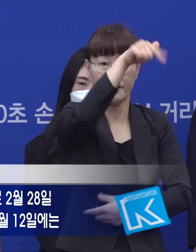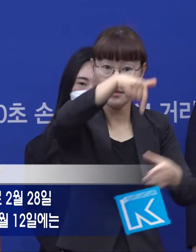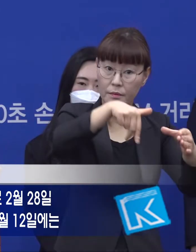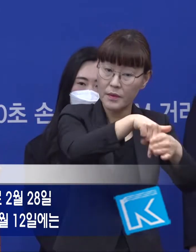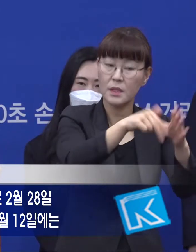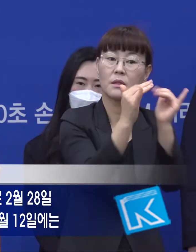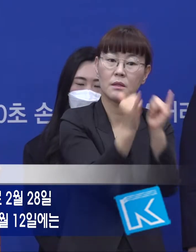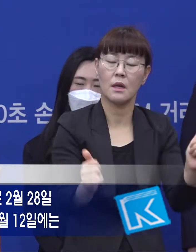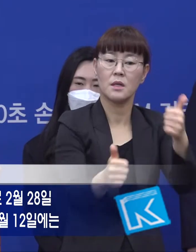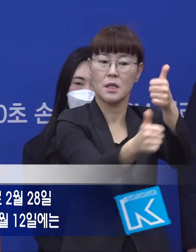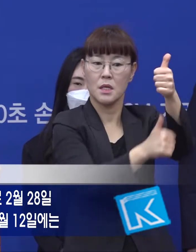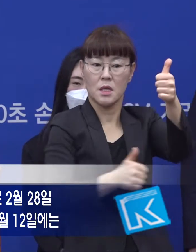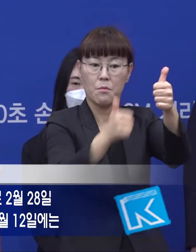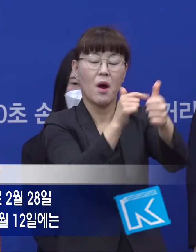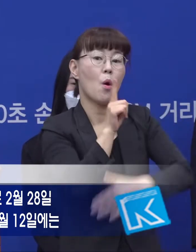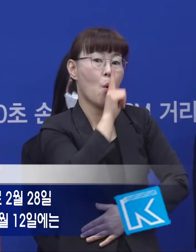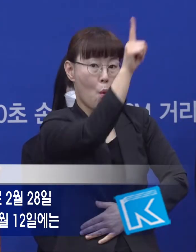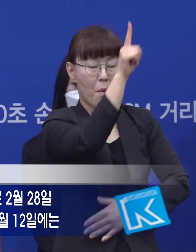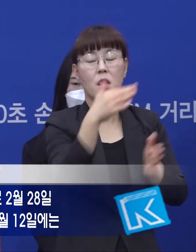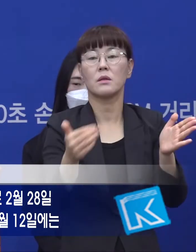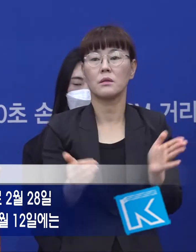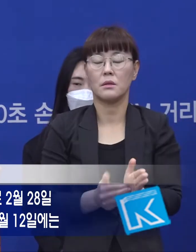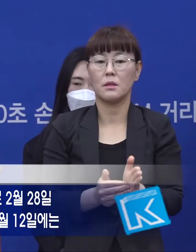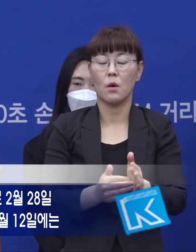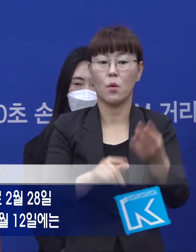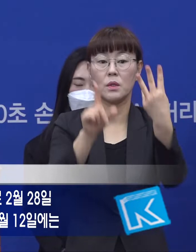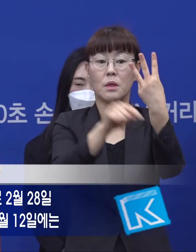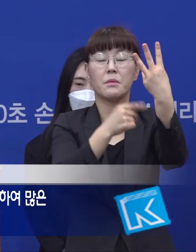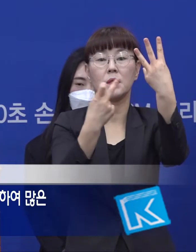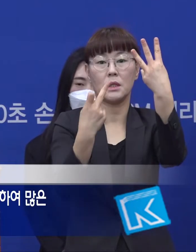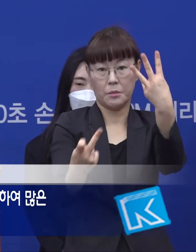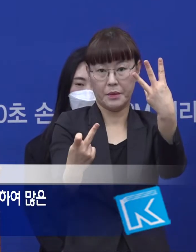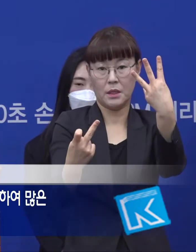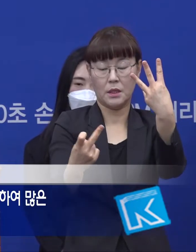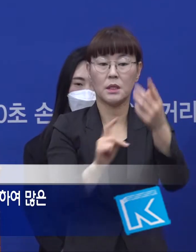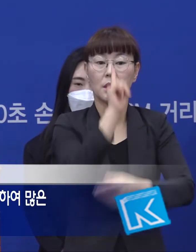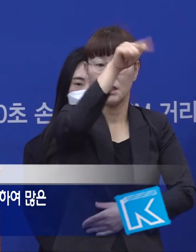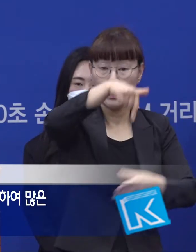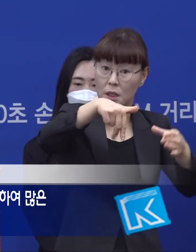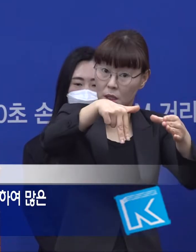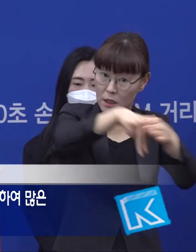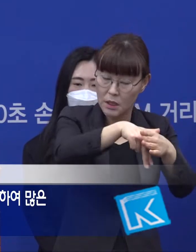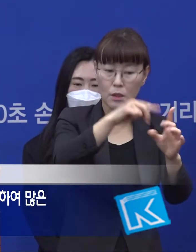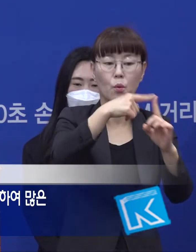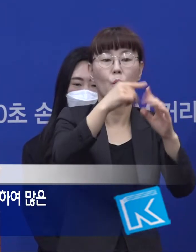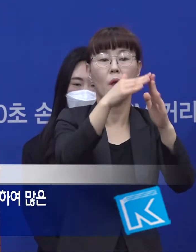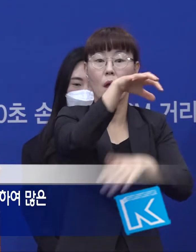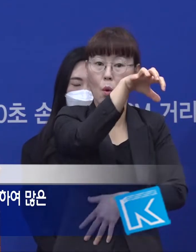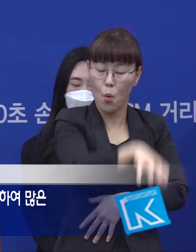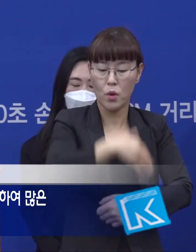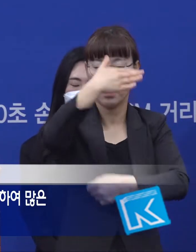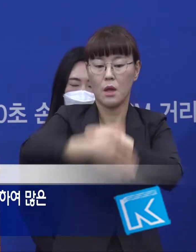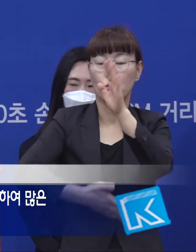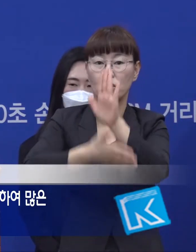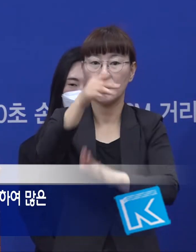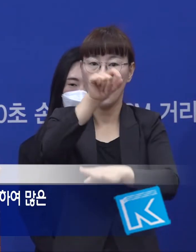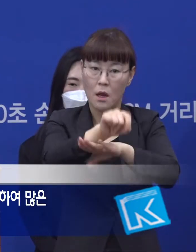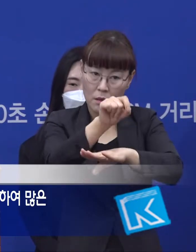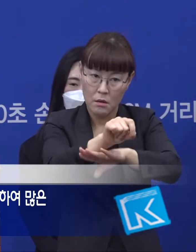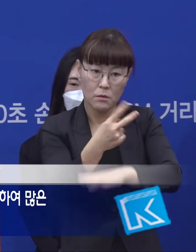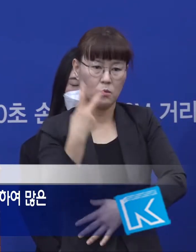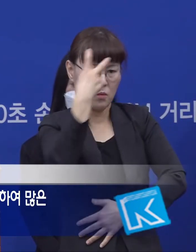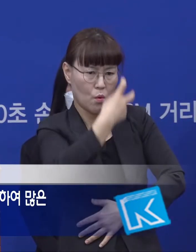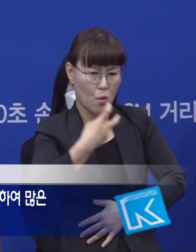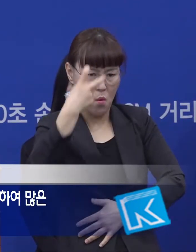간부들을 고발한 바 있으며 3월 12일에는 신천지 교회에 대한 대구시 행정조사를